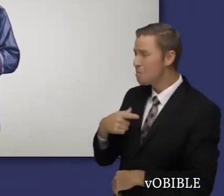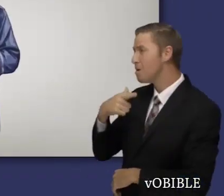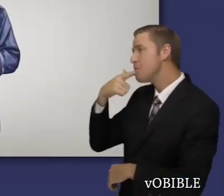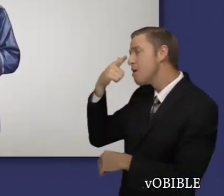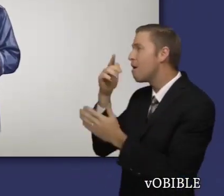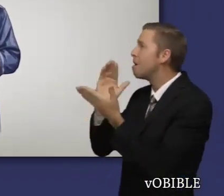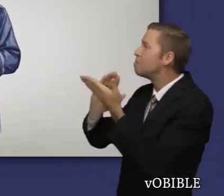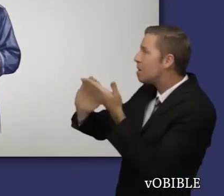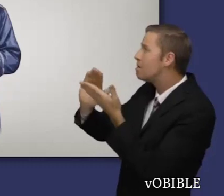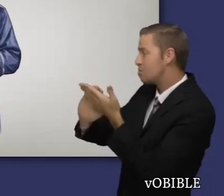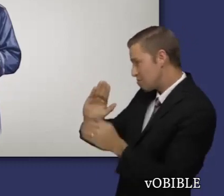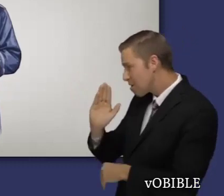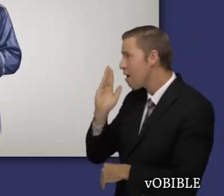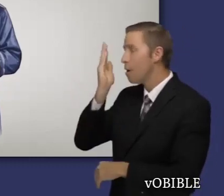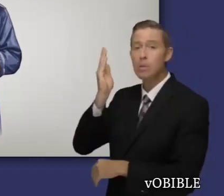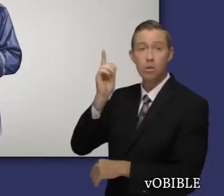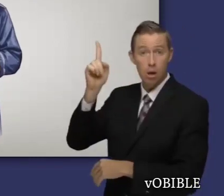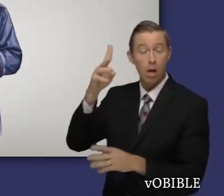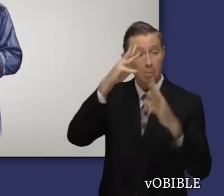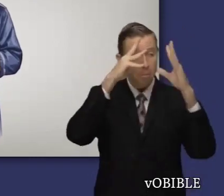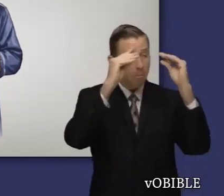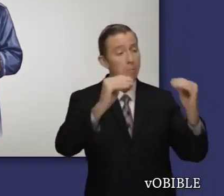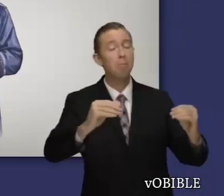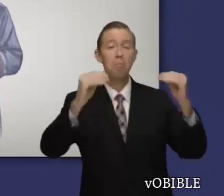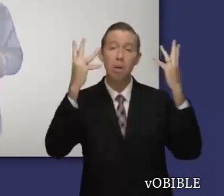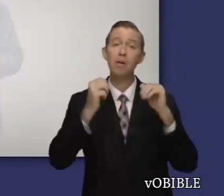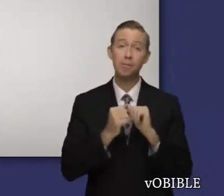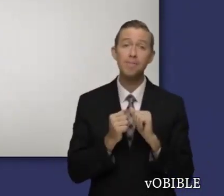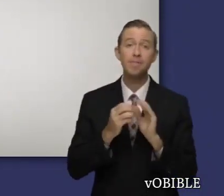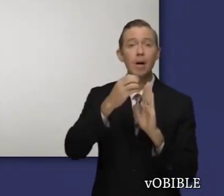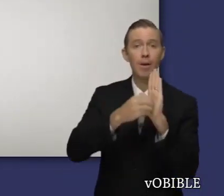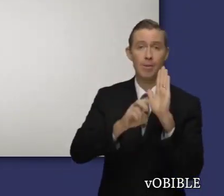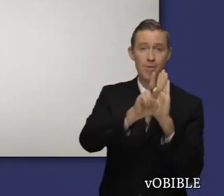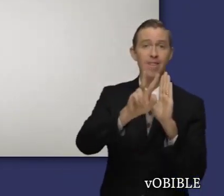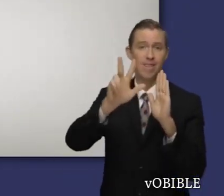cosechen las consecuencias de sus actos, serán perdonados y se arrepienten de corazón.